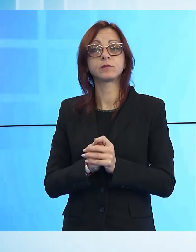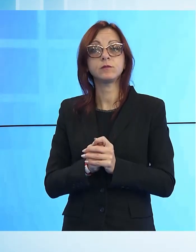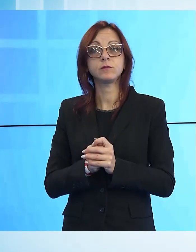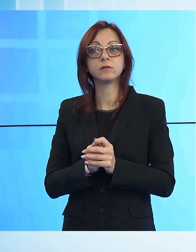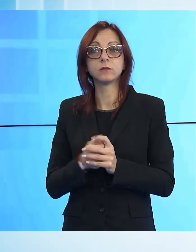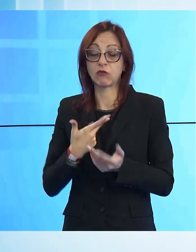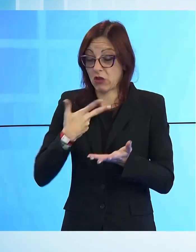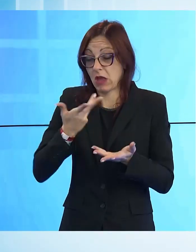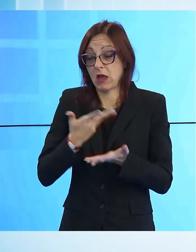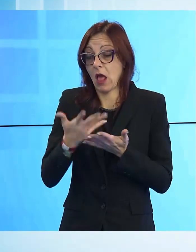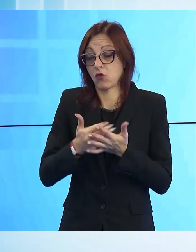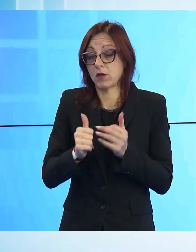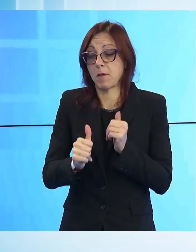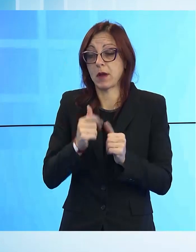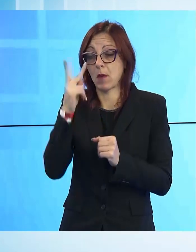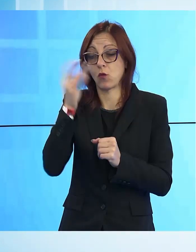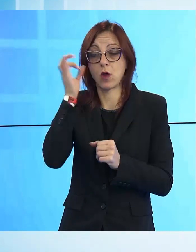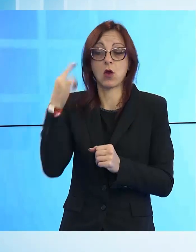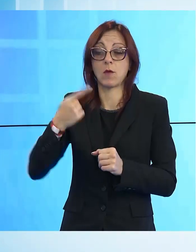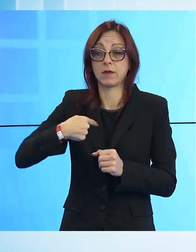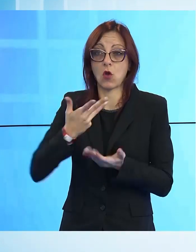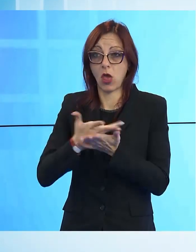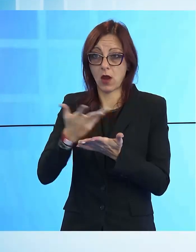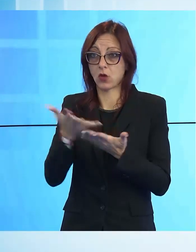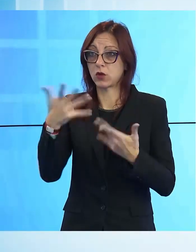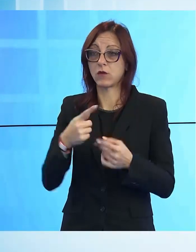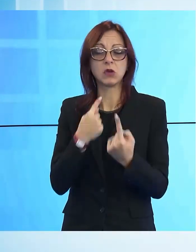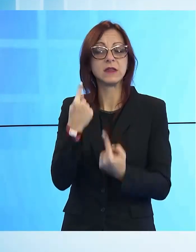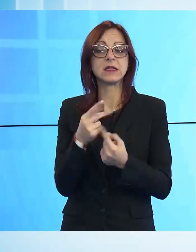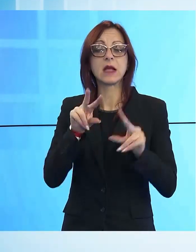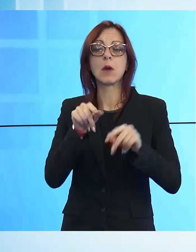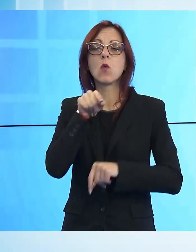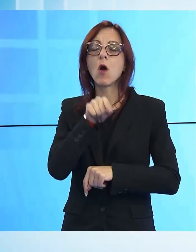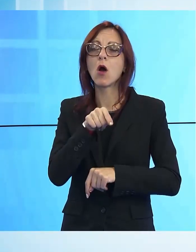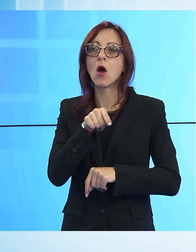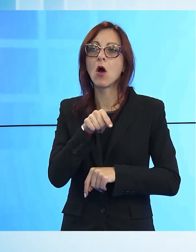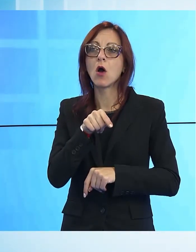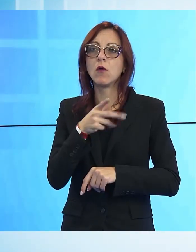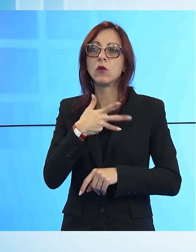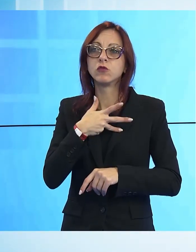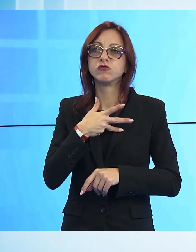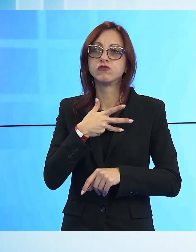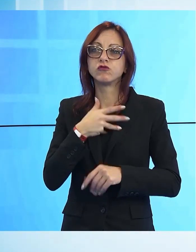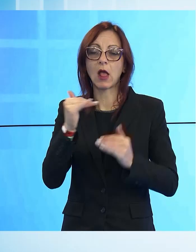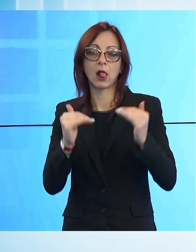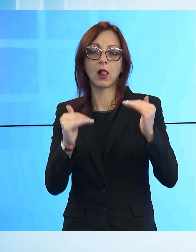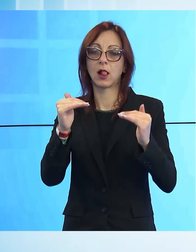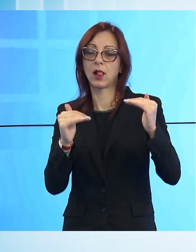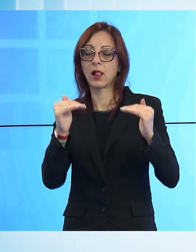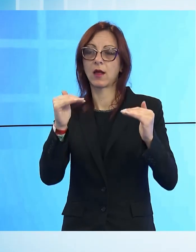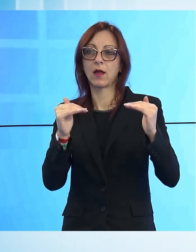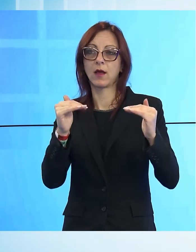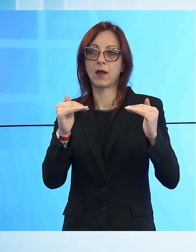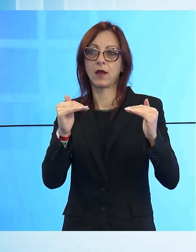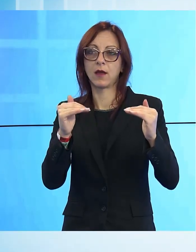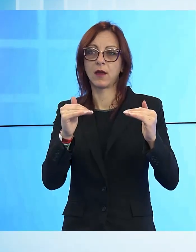iniziare i comics, un sistema di stanze di compensazione, per così dire, che